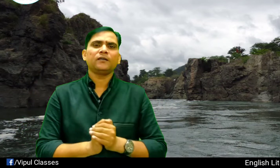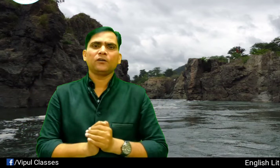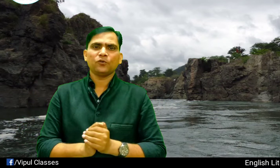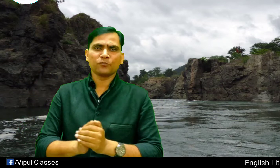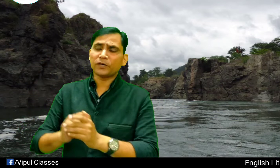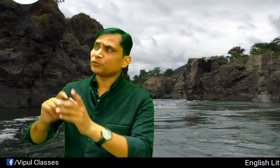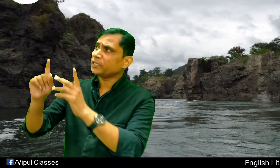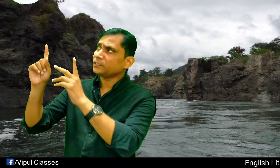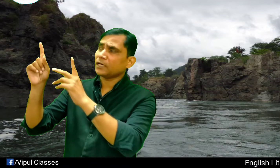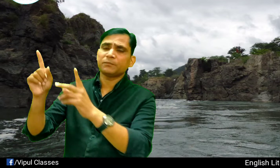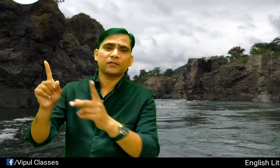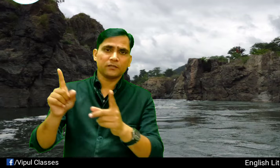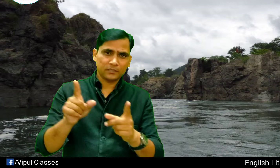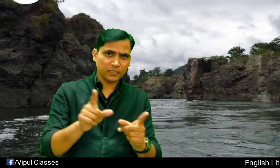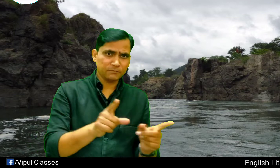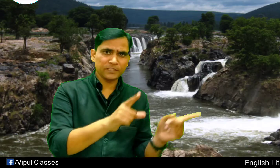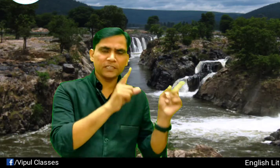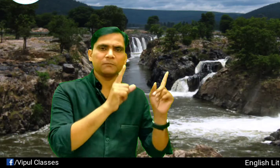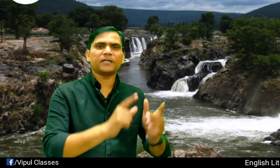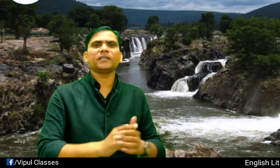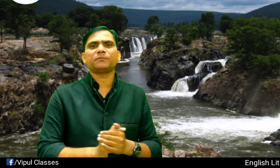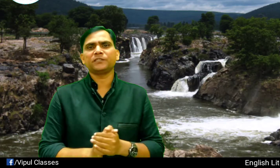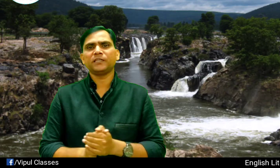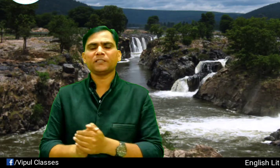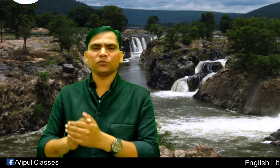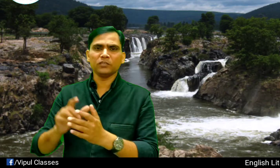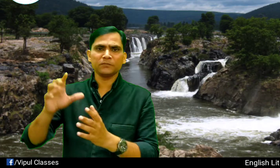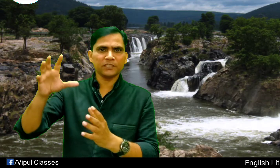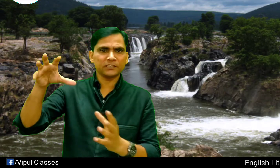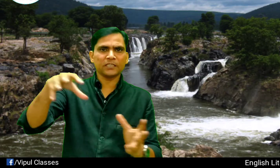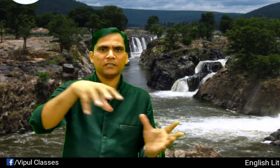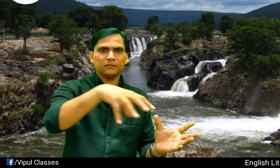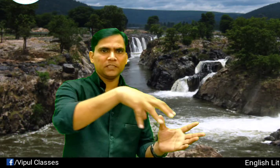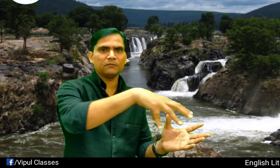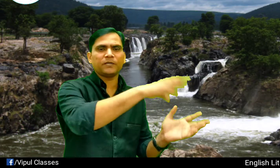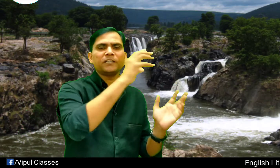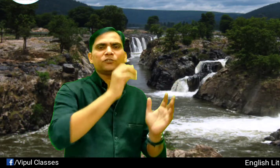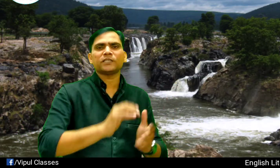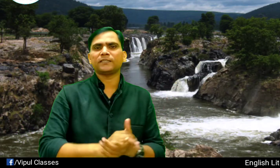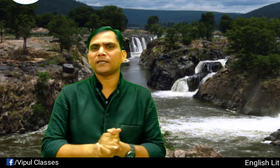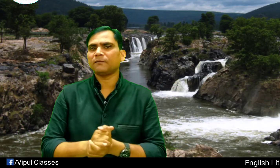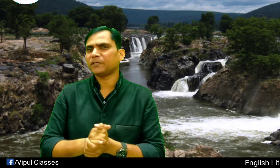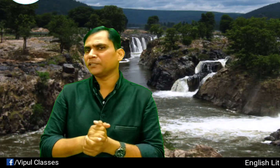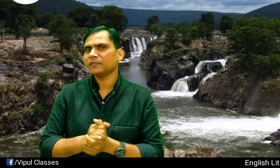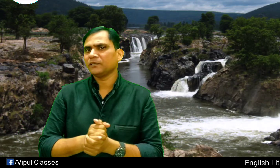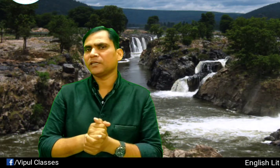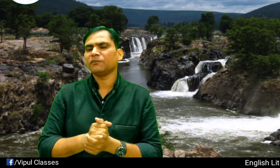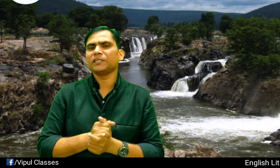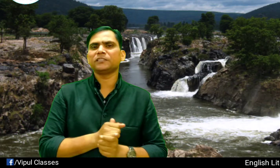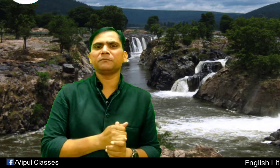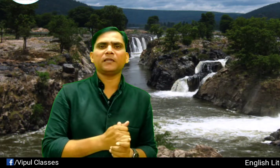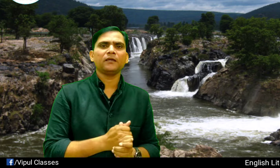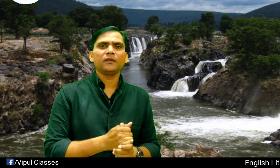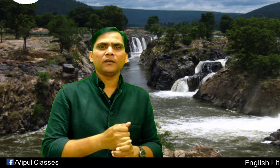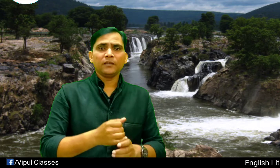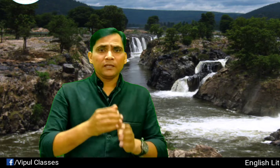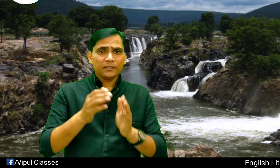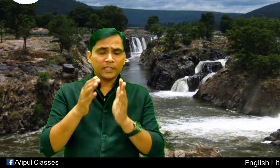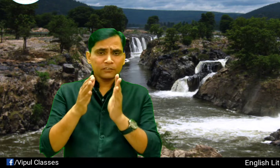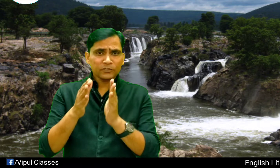और माउंटेन यहाँ पर हिम्ग्री की पहड़ियां पढ़ती है तो हिम्ग्री से याली पहड़ियों से आता है पानी कावेरी नदी में लेकिन